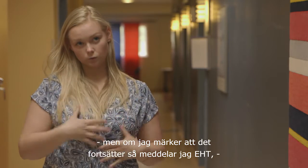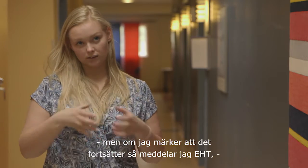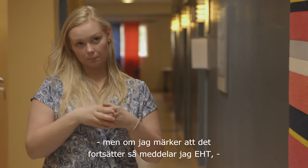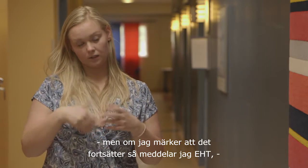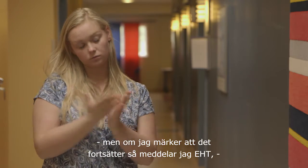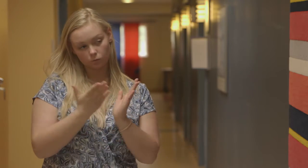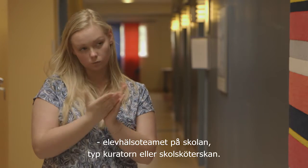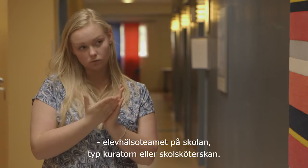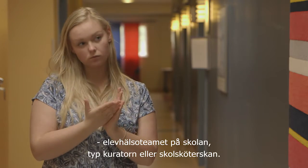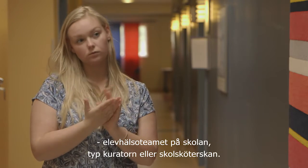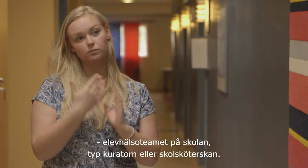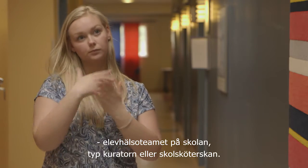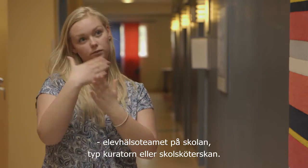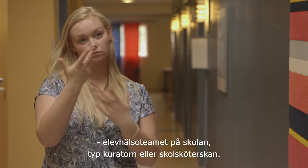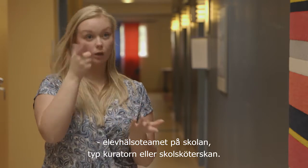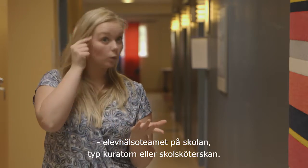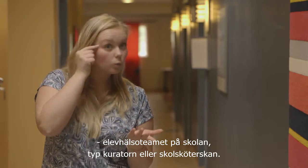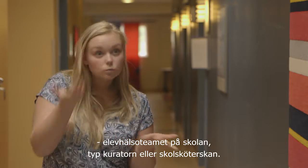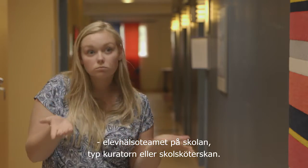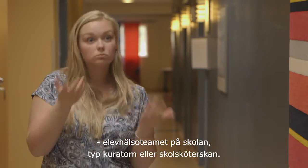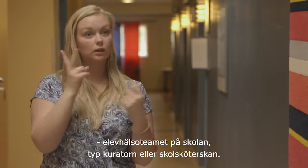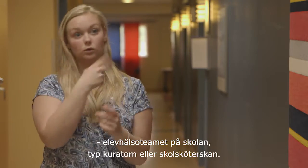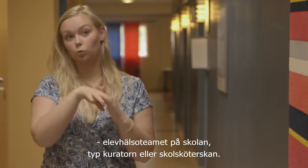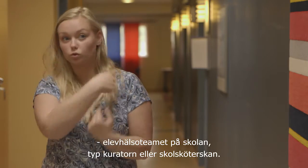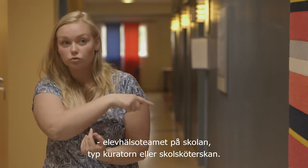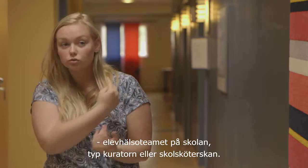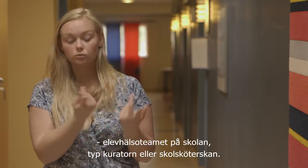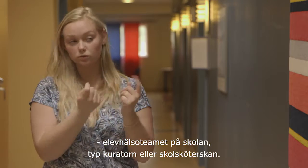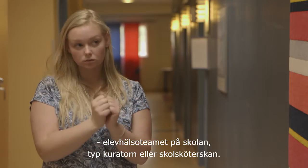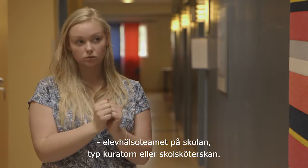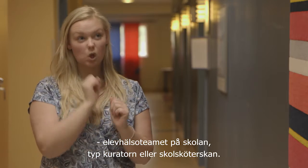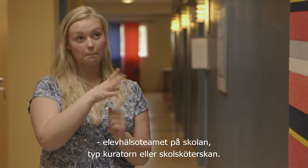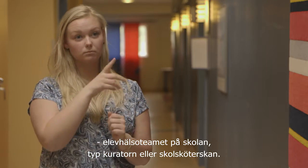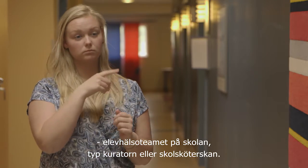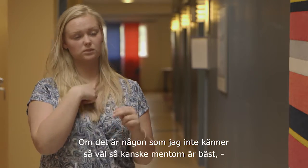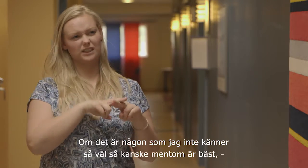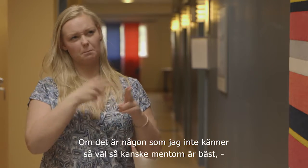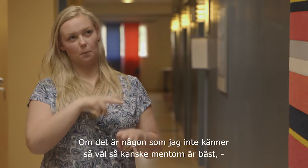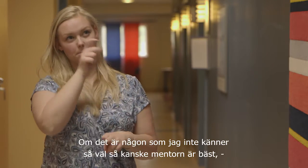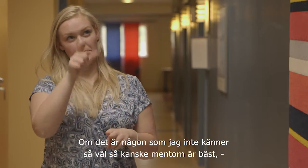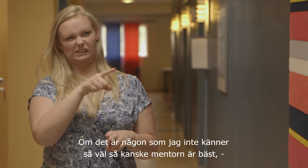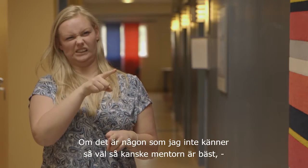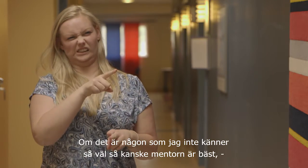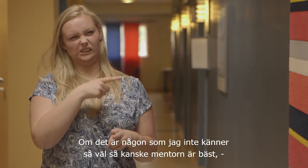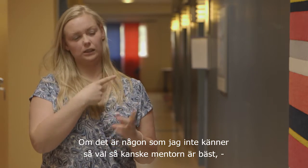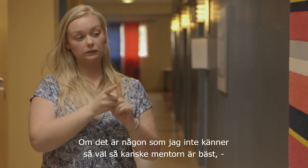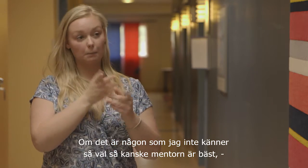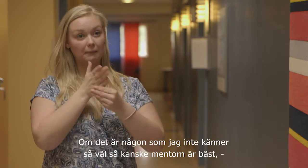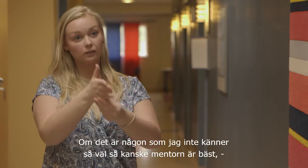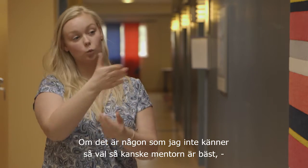elevhälsoteamet på skolan. Typ kuratorn eller skolsköterskan. Om det är någon som jag inte känner så väl så kanske mentorn